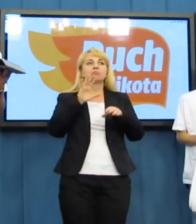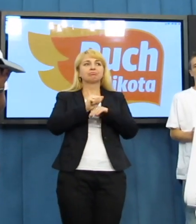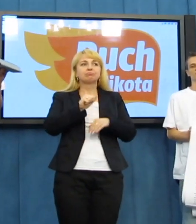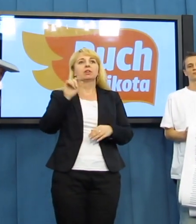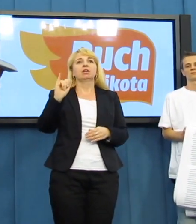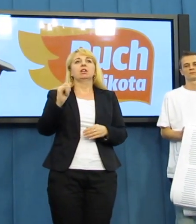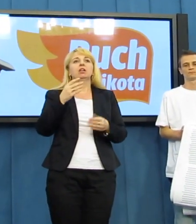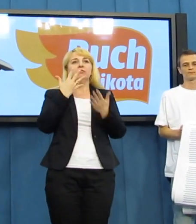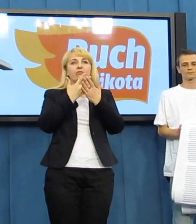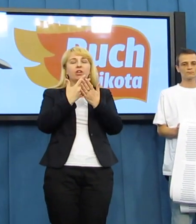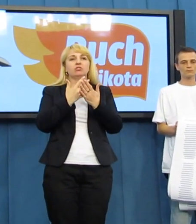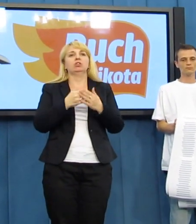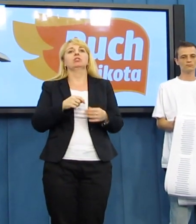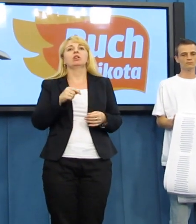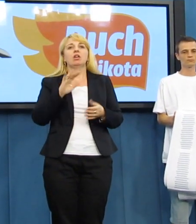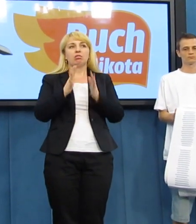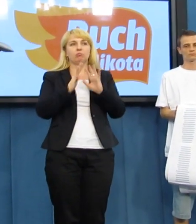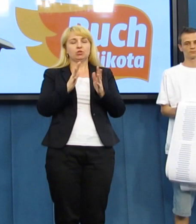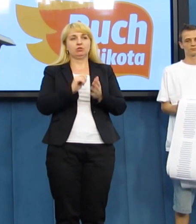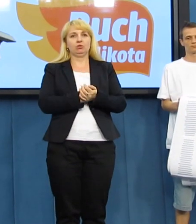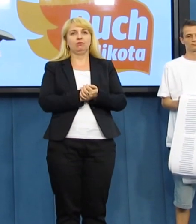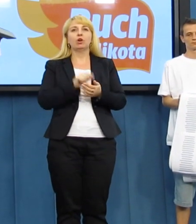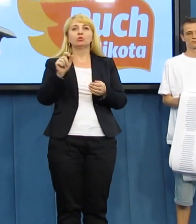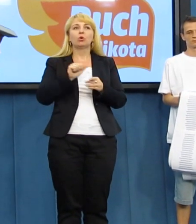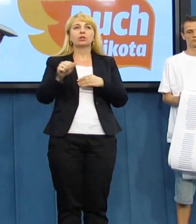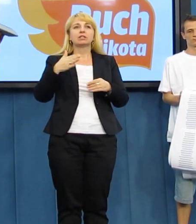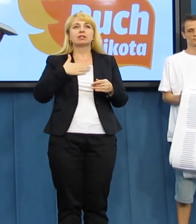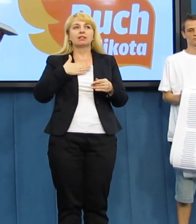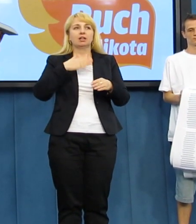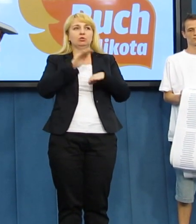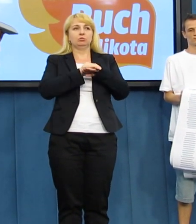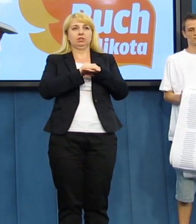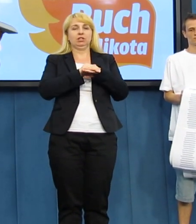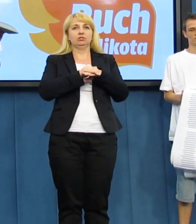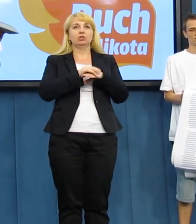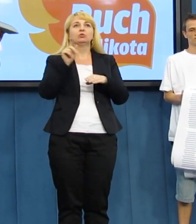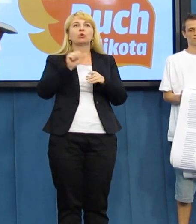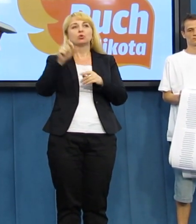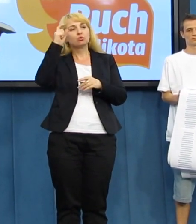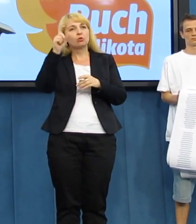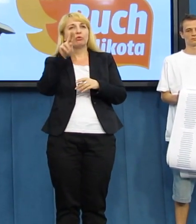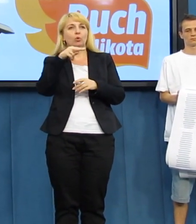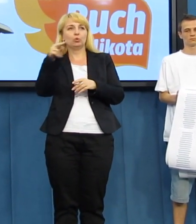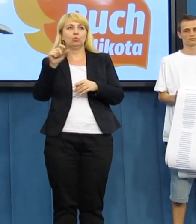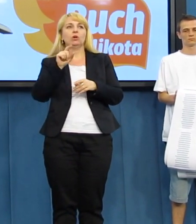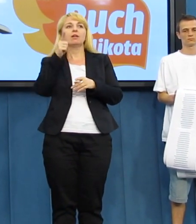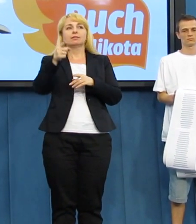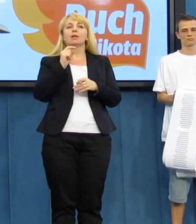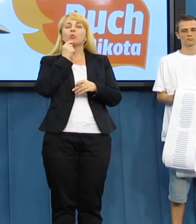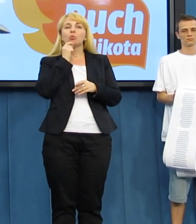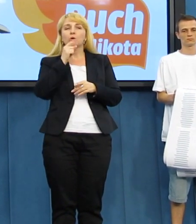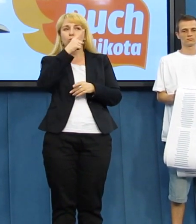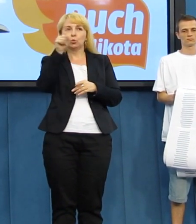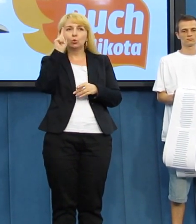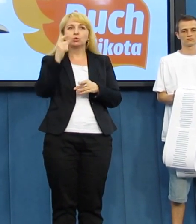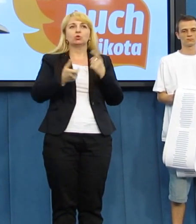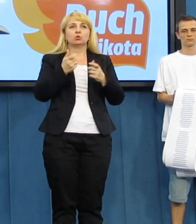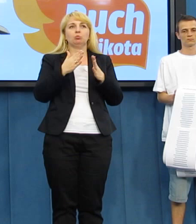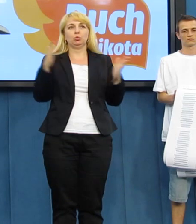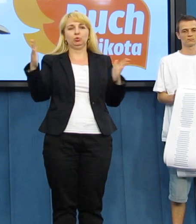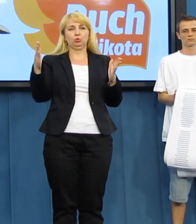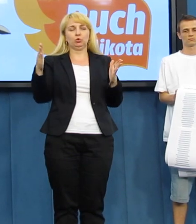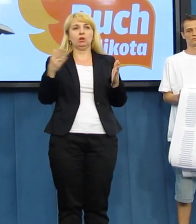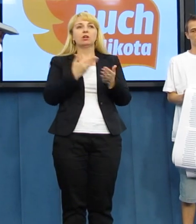Nasz przyjaciel, człowiek, który dla młodego pokolenia zrobił ogromnie wierne. Dzięki któremu ruch wolnych konopi